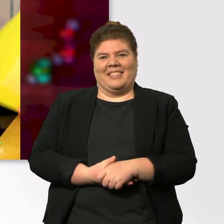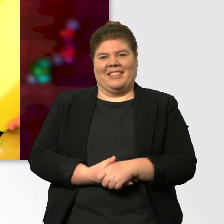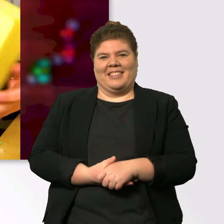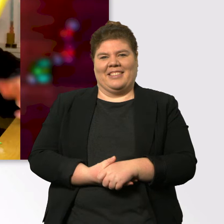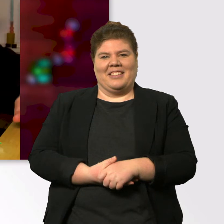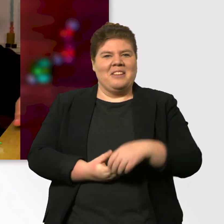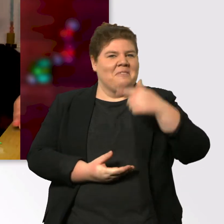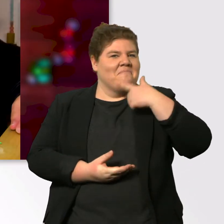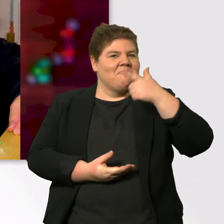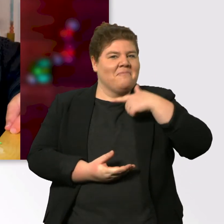Dein Ernst?